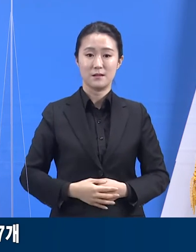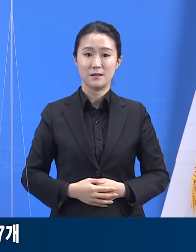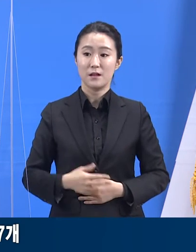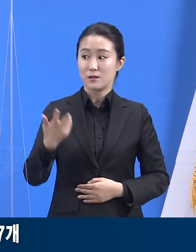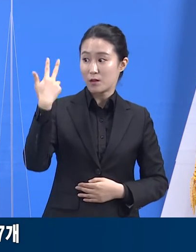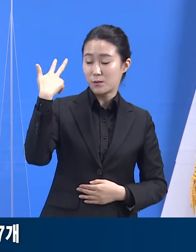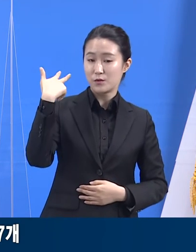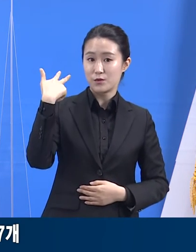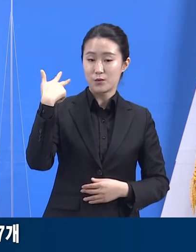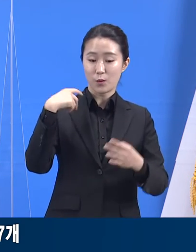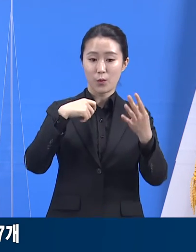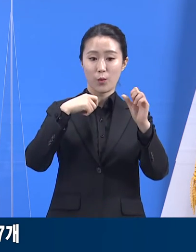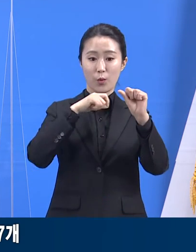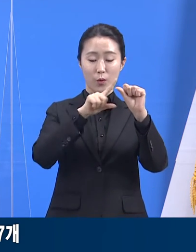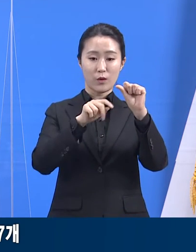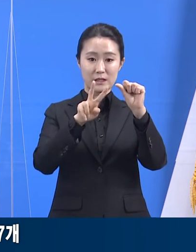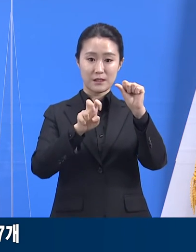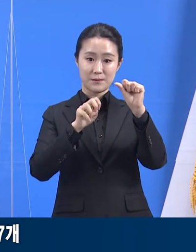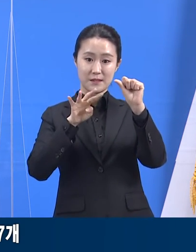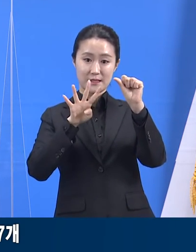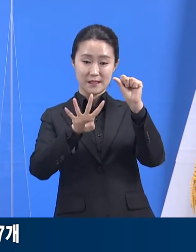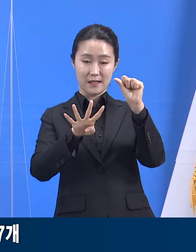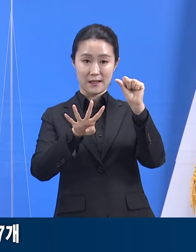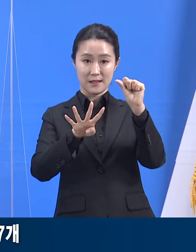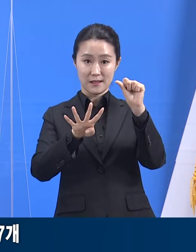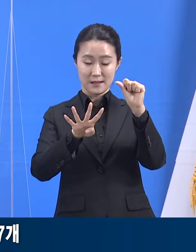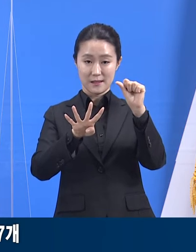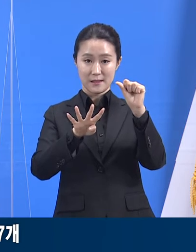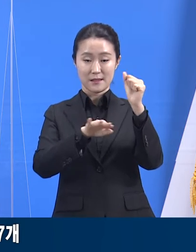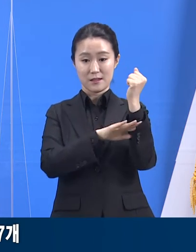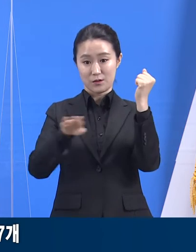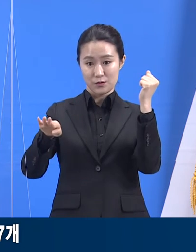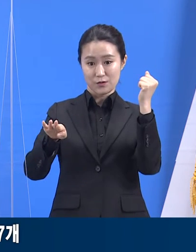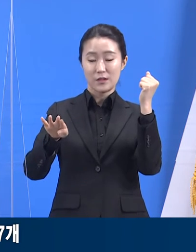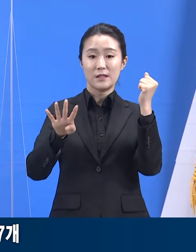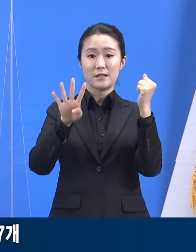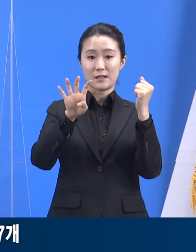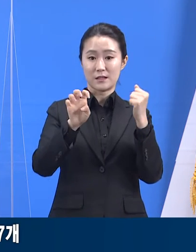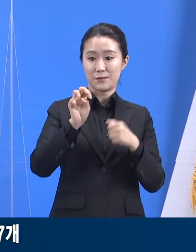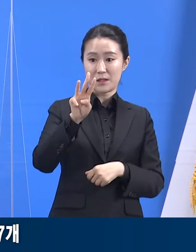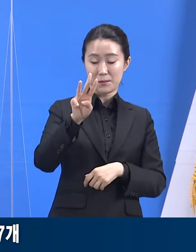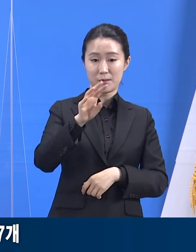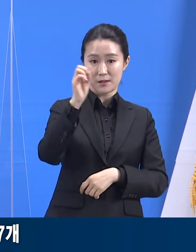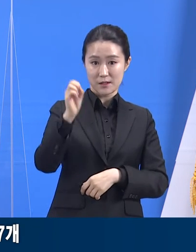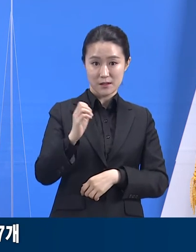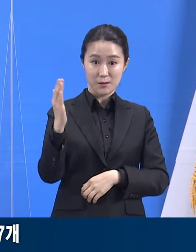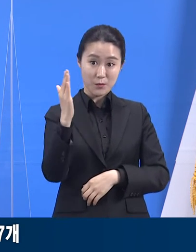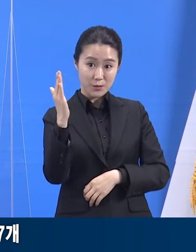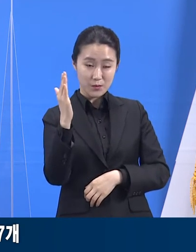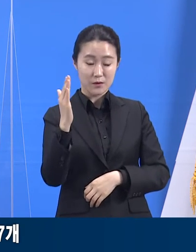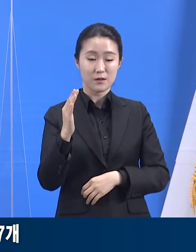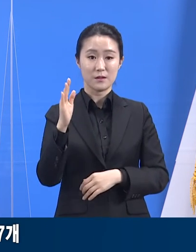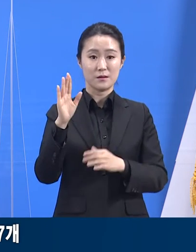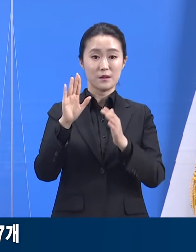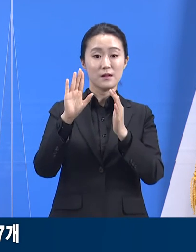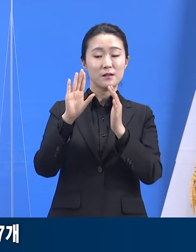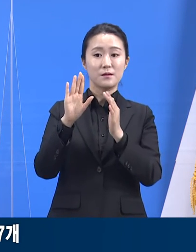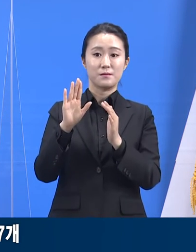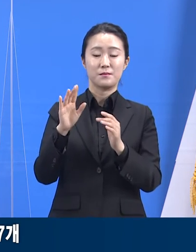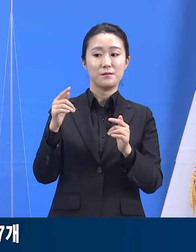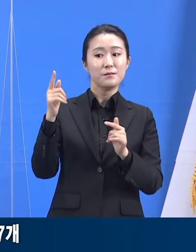전인 5월 24일 20시 기준 43.9% 가동률 대비 4%포인트